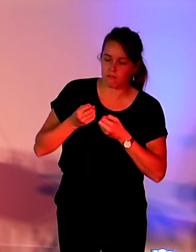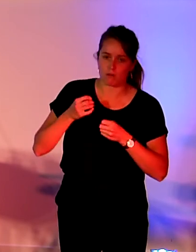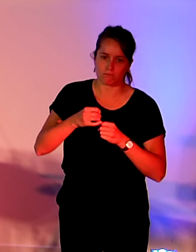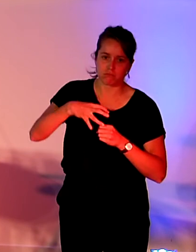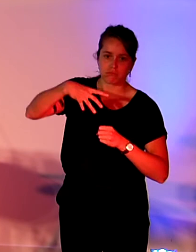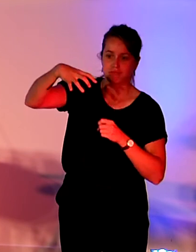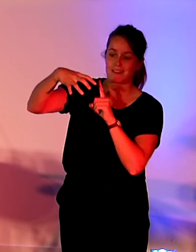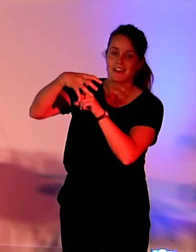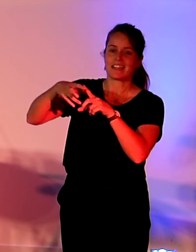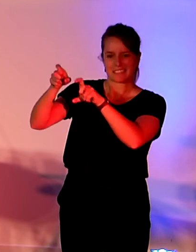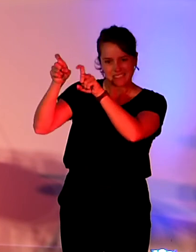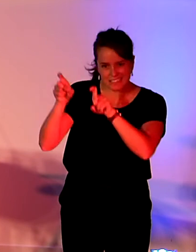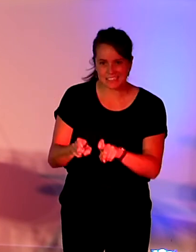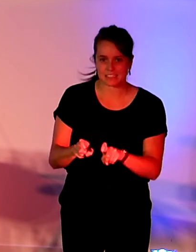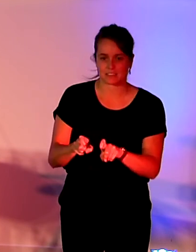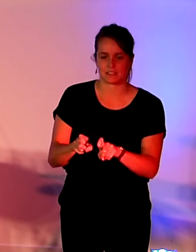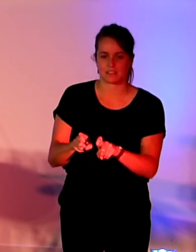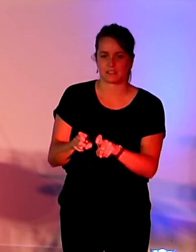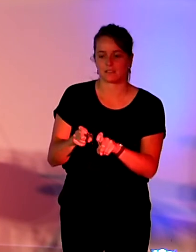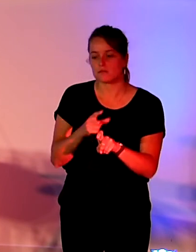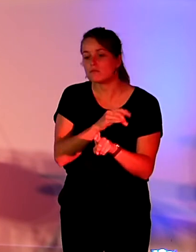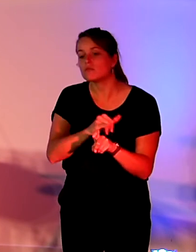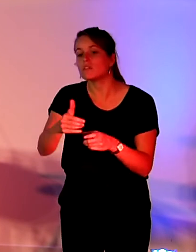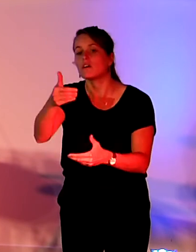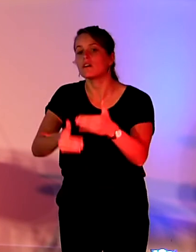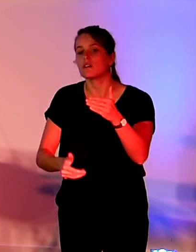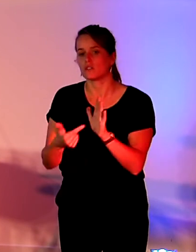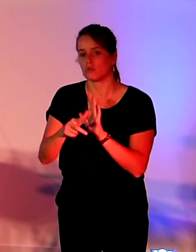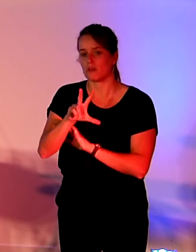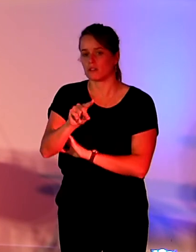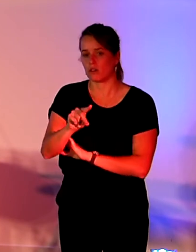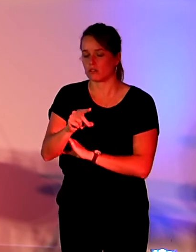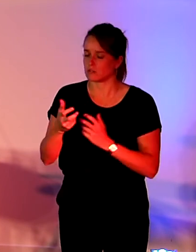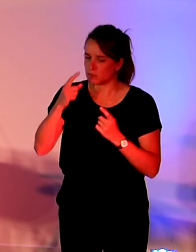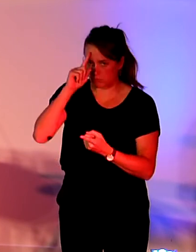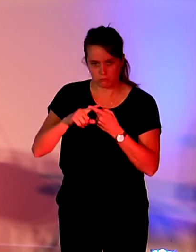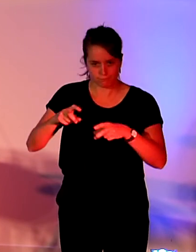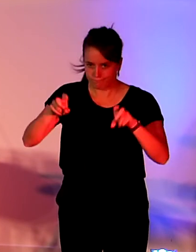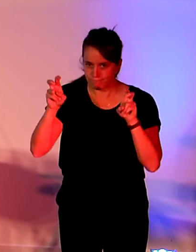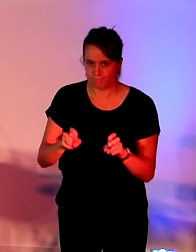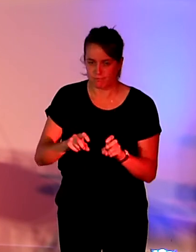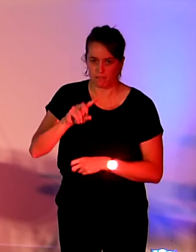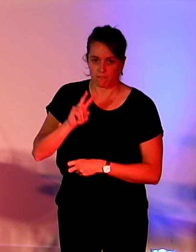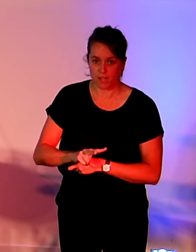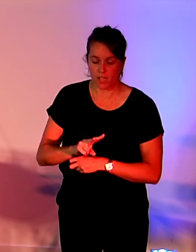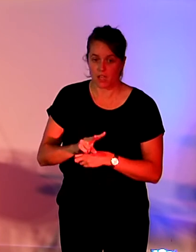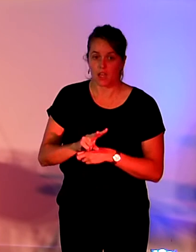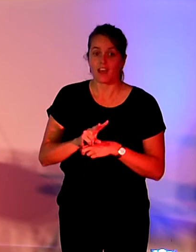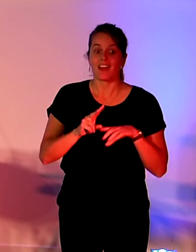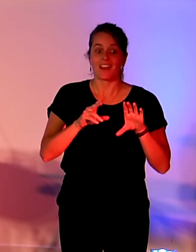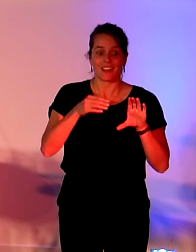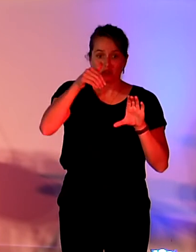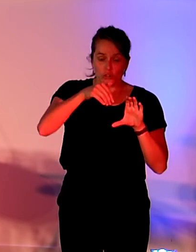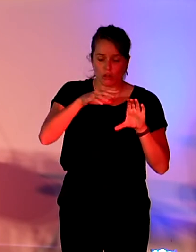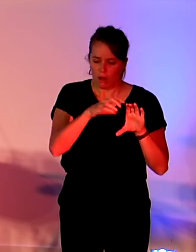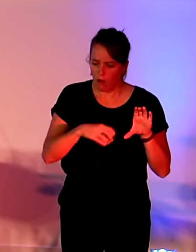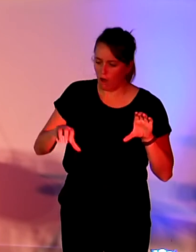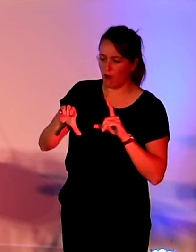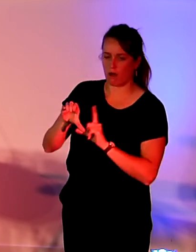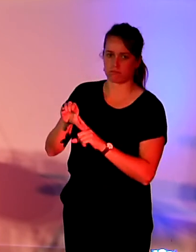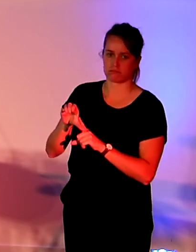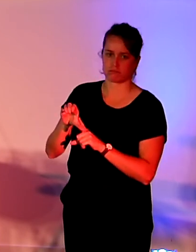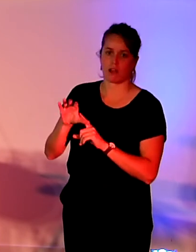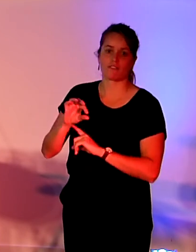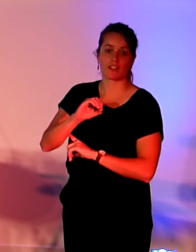'ici 2030. Et le thème du numérique responsable s'impose vraiment comme un sujet à part, ce qui traduit une